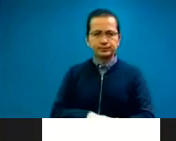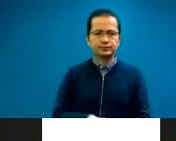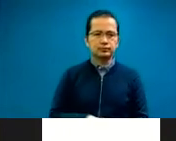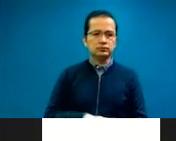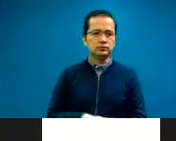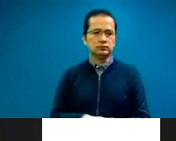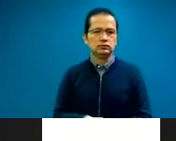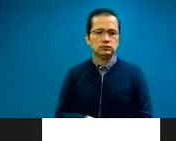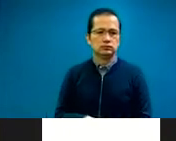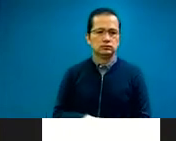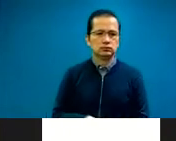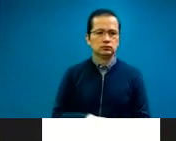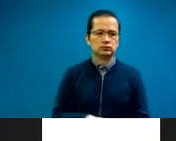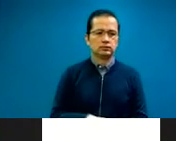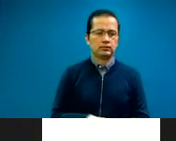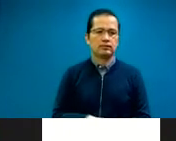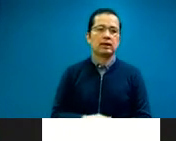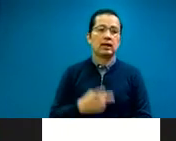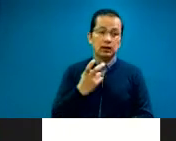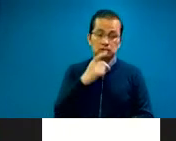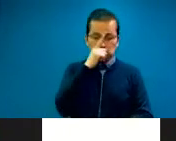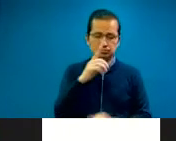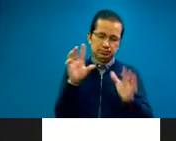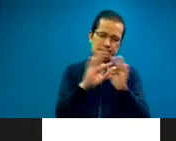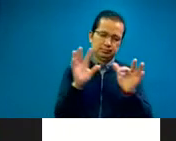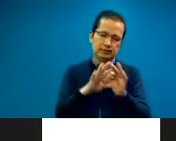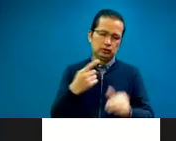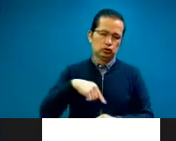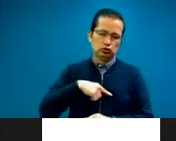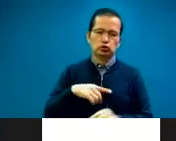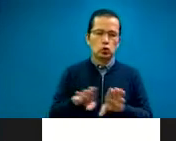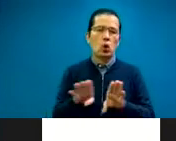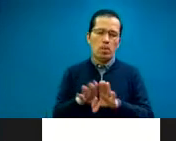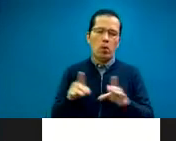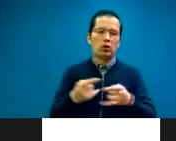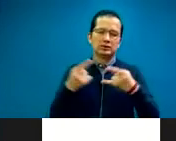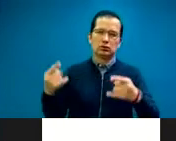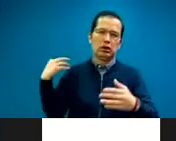Entonces, te platiqué ahí un poquito acerca de la historia, un poquito acerca también personal.